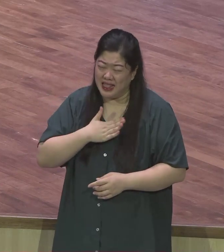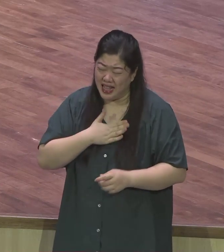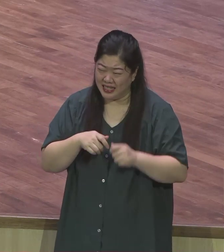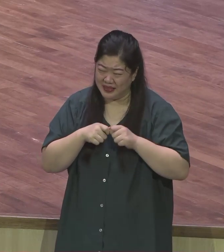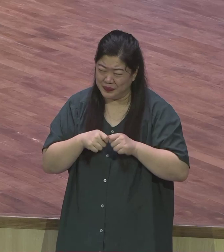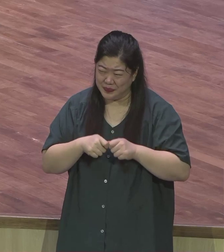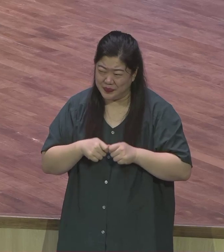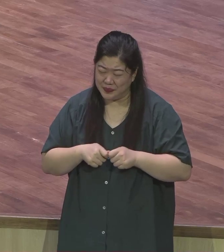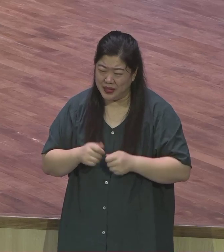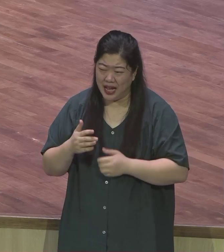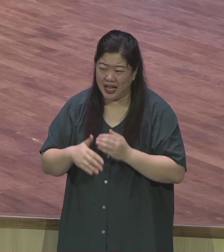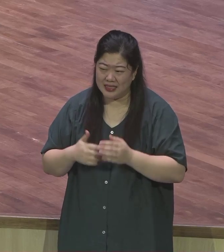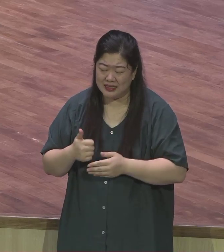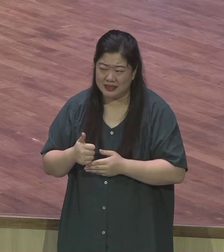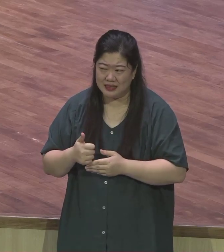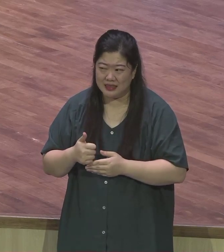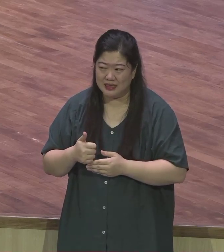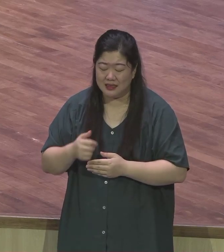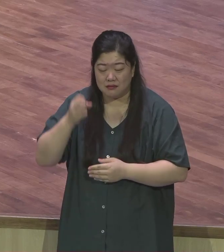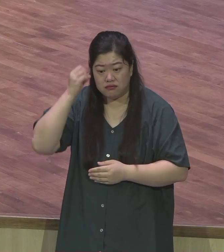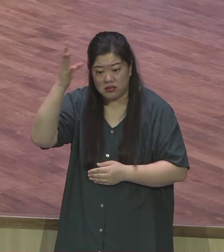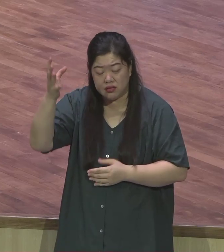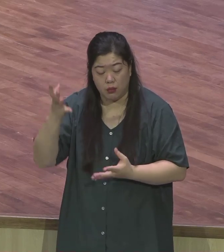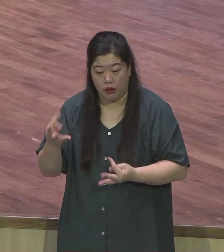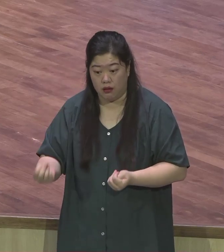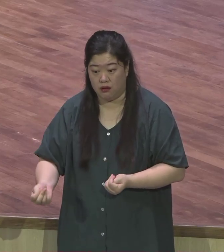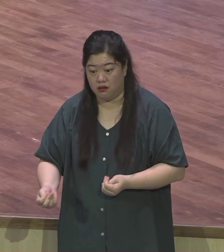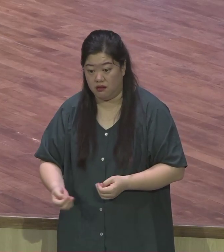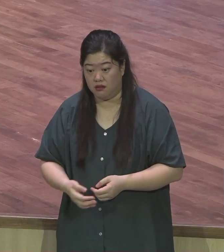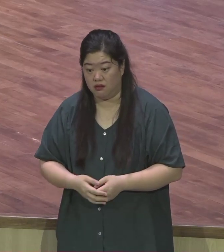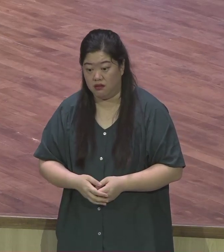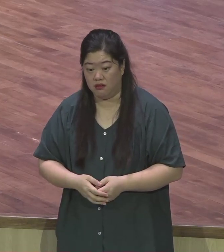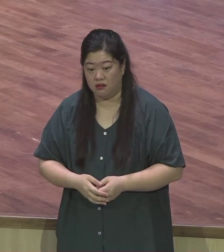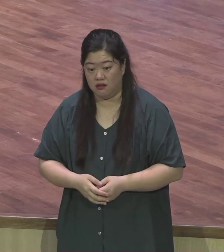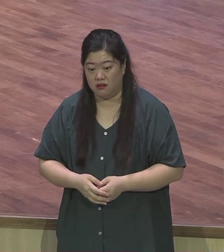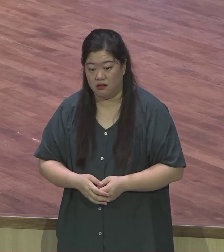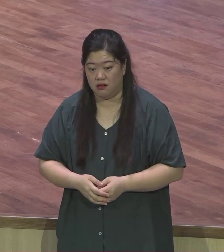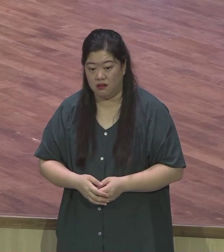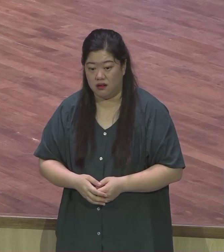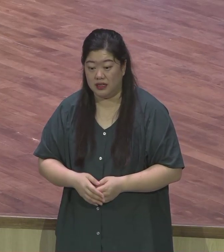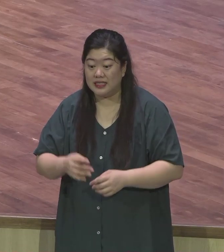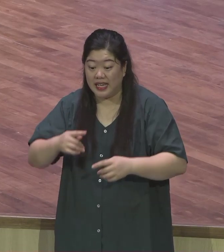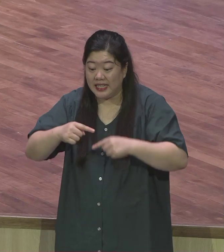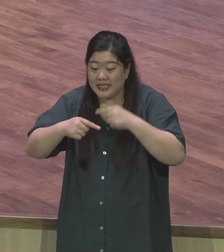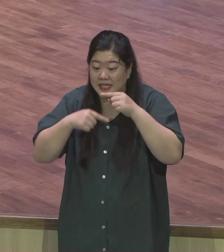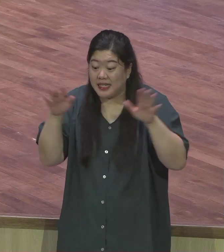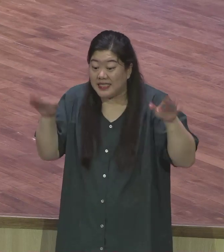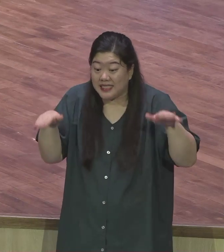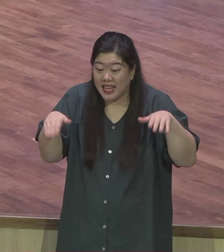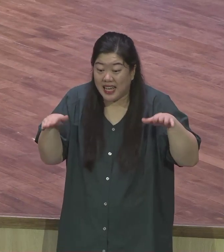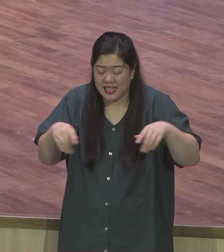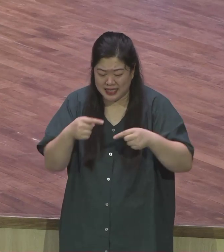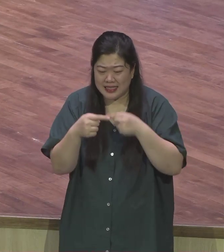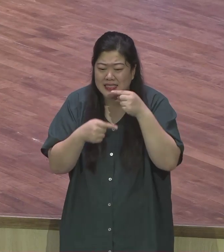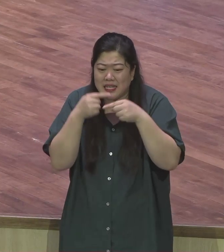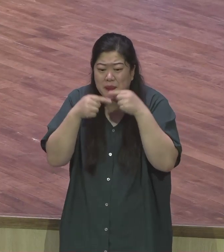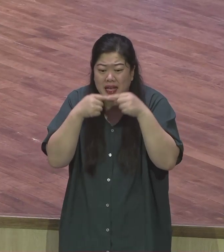우리는 놓칠 때가 있습니다 따라서 참새의 비유는 뭐냐 굉장히 하찮은 미물이지만 우리를